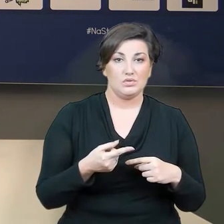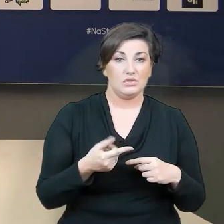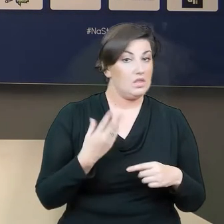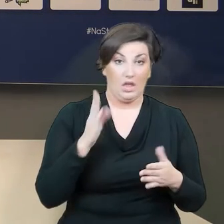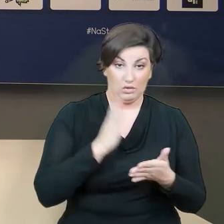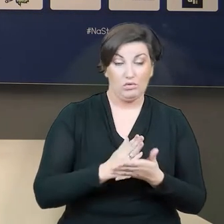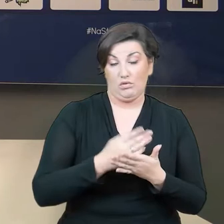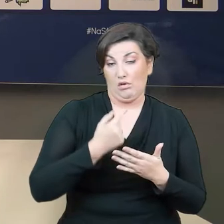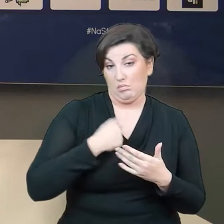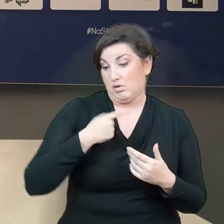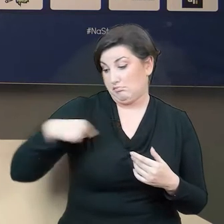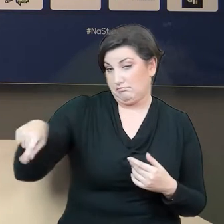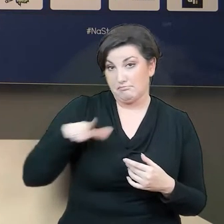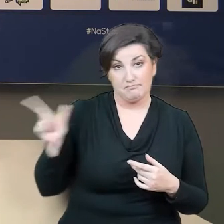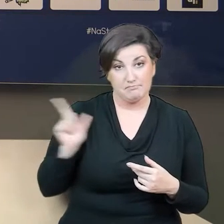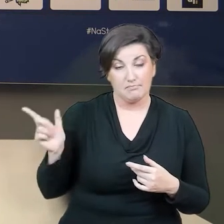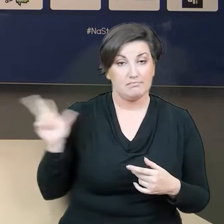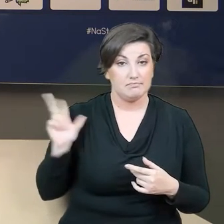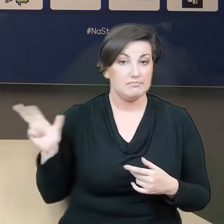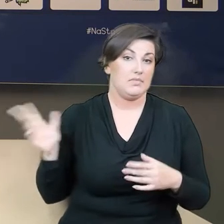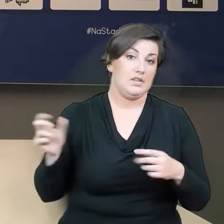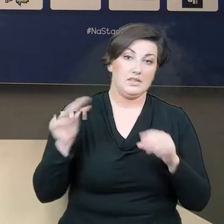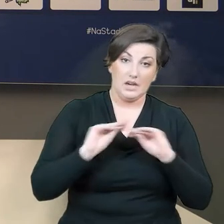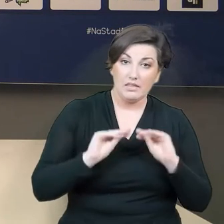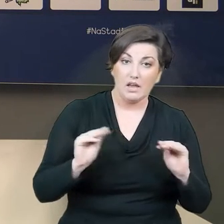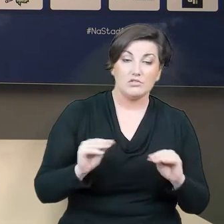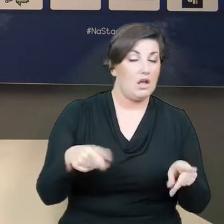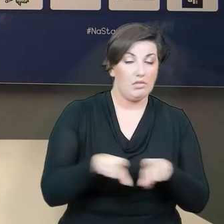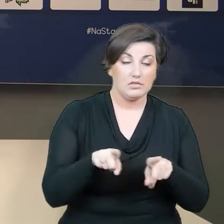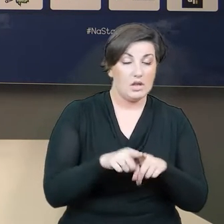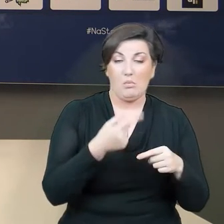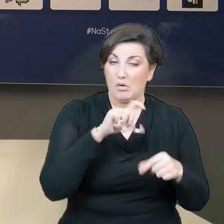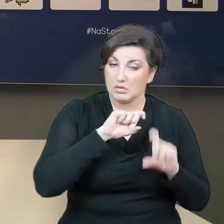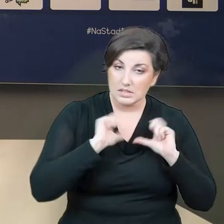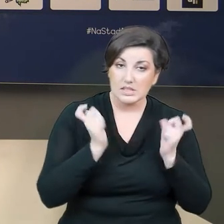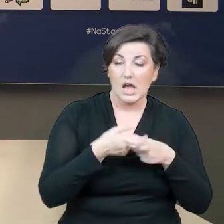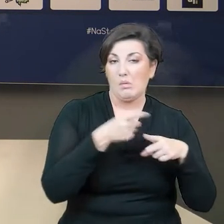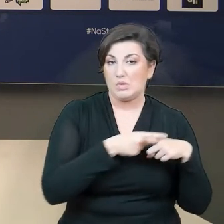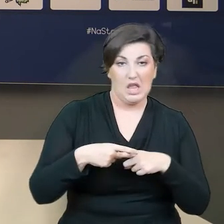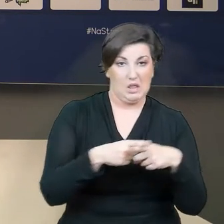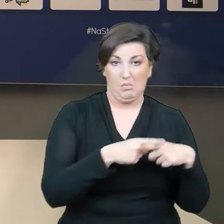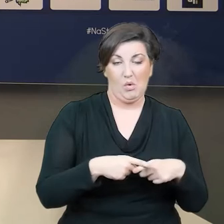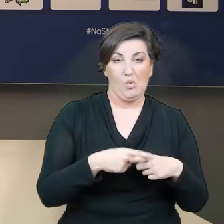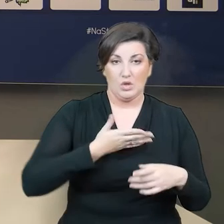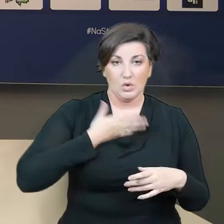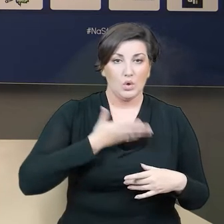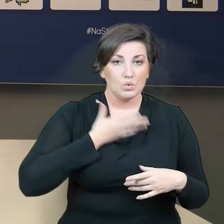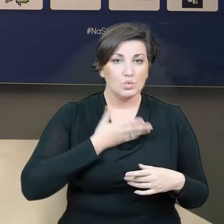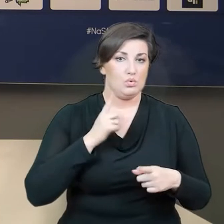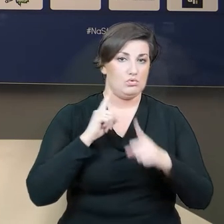i zespół czuje odpowiedzialność chwili i sytuacji. Widać to po rozmowach, rozmowach takich